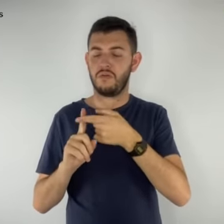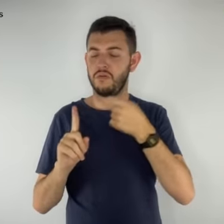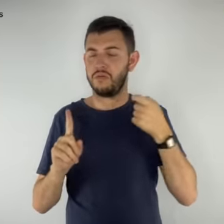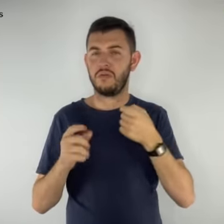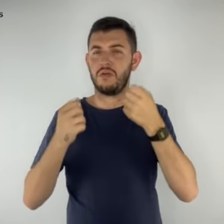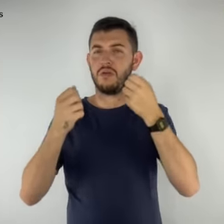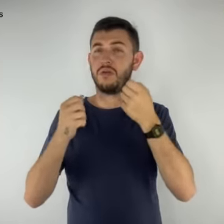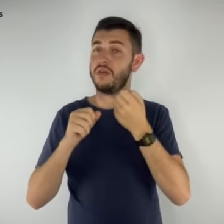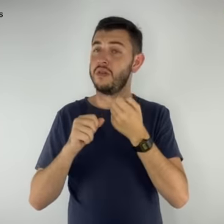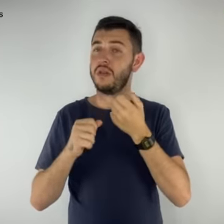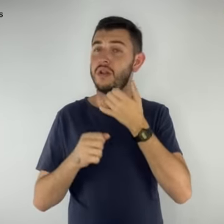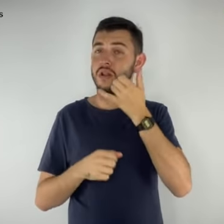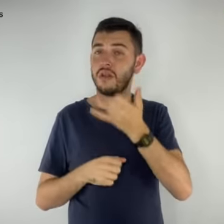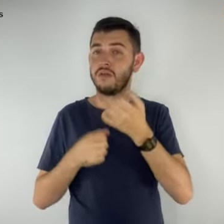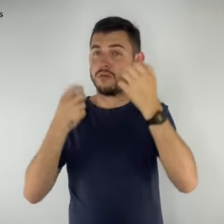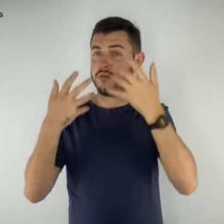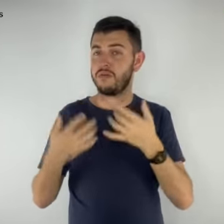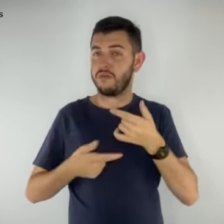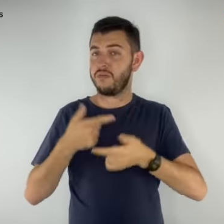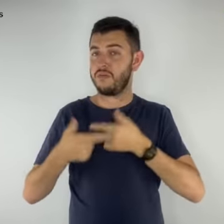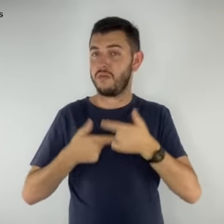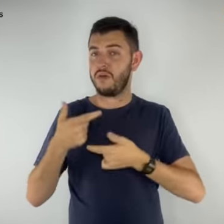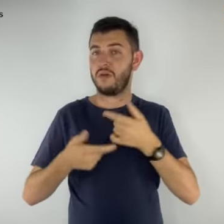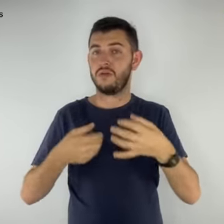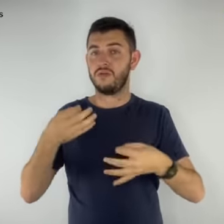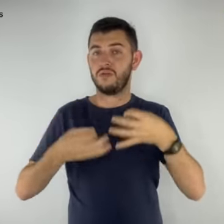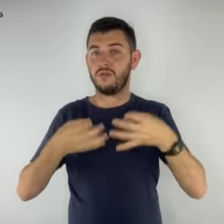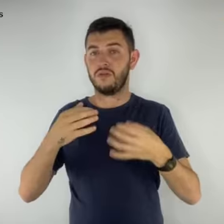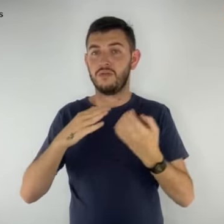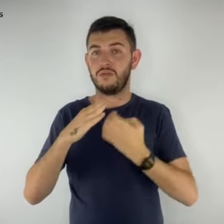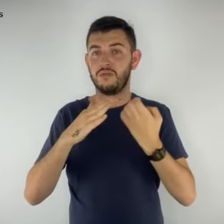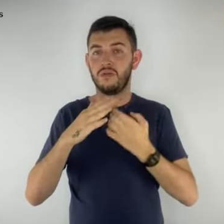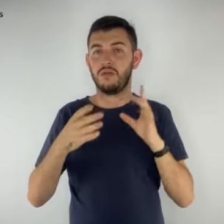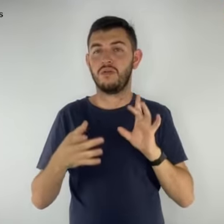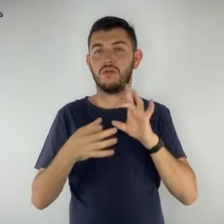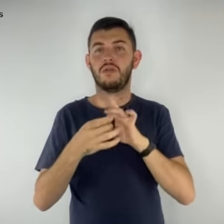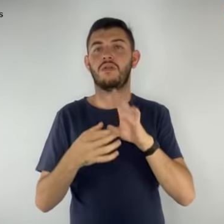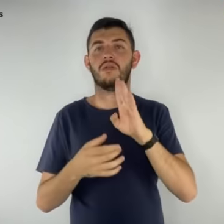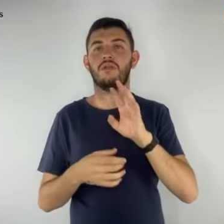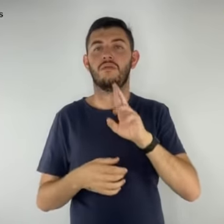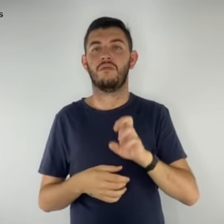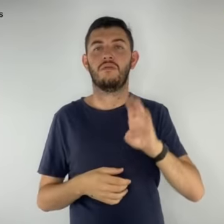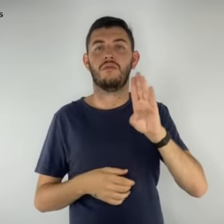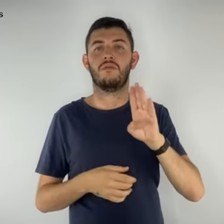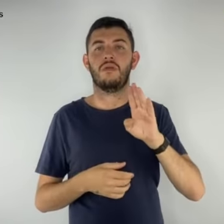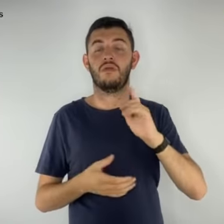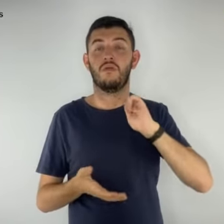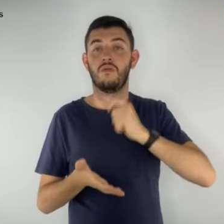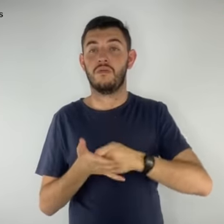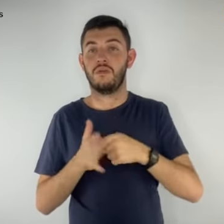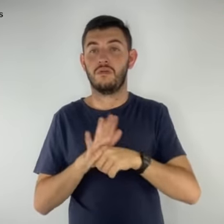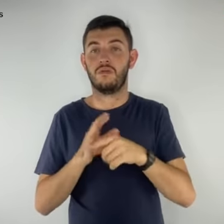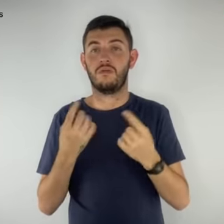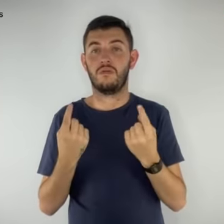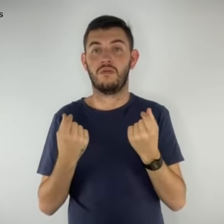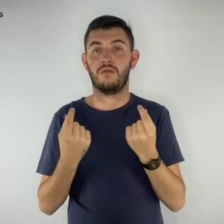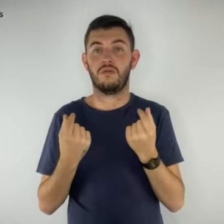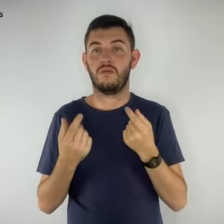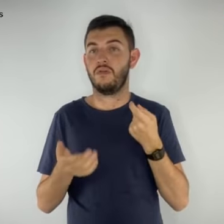ser de uma empresa jurídica ligada ao BRB, fazendo a cobrança de tarifas não pagas.